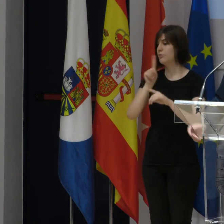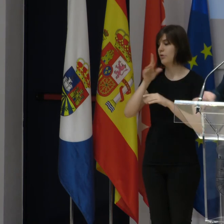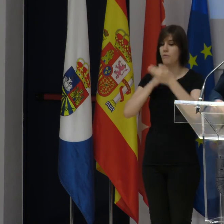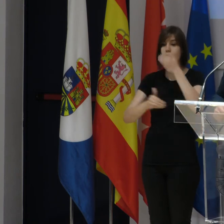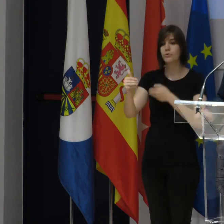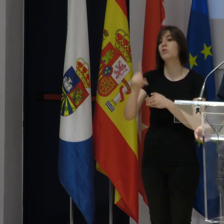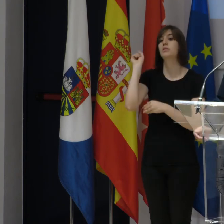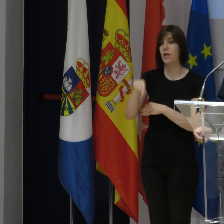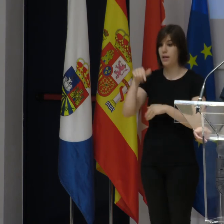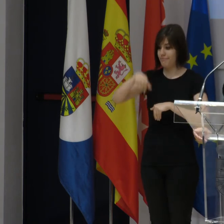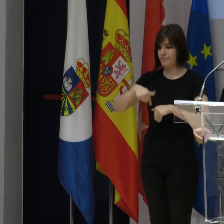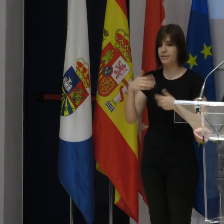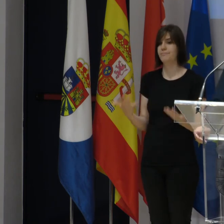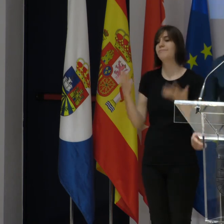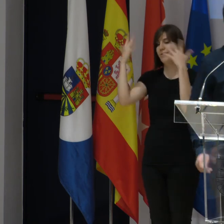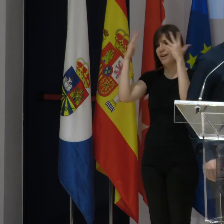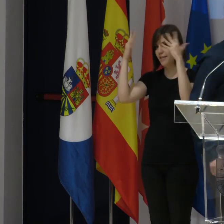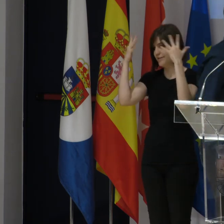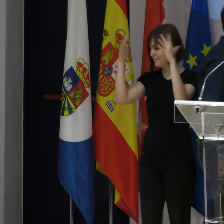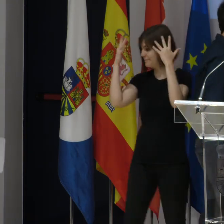futuro, sino que ya son el presente. Muchas gracias.